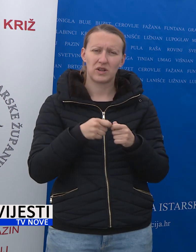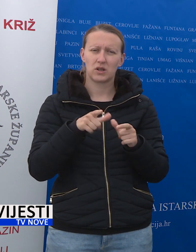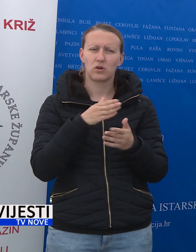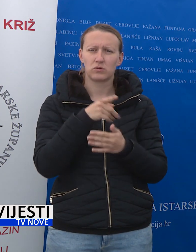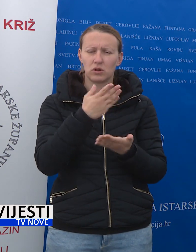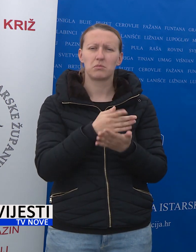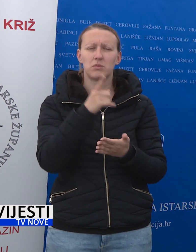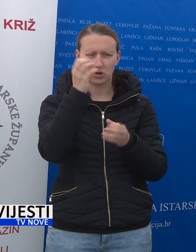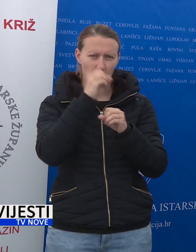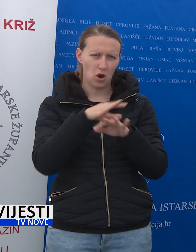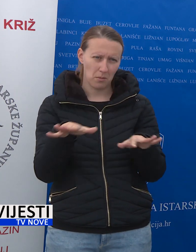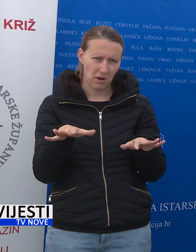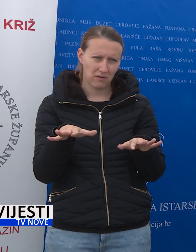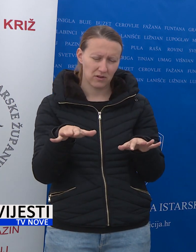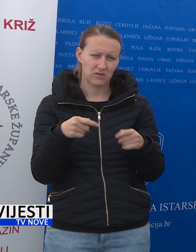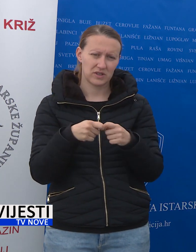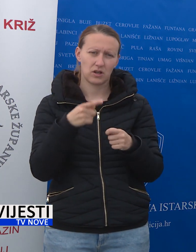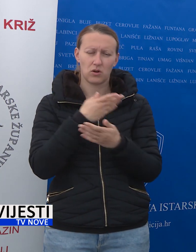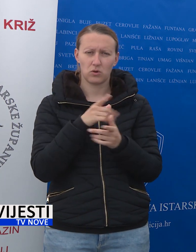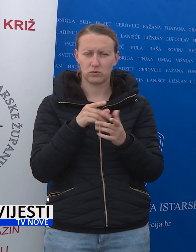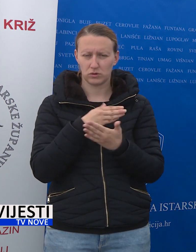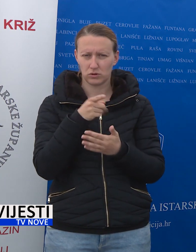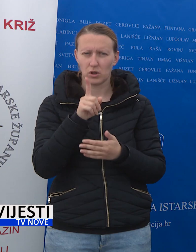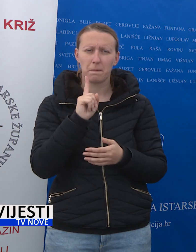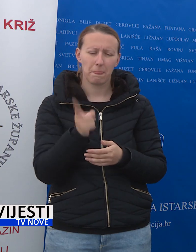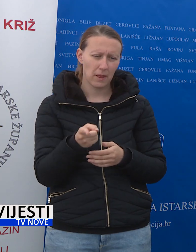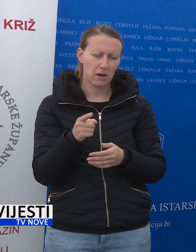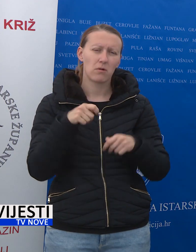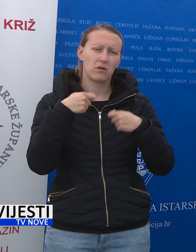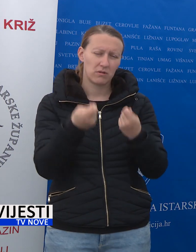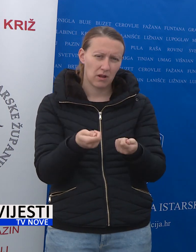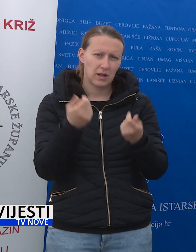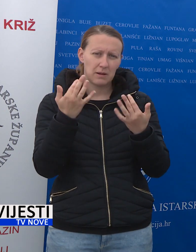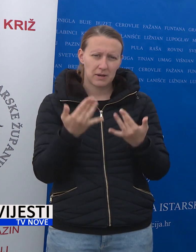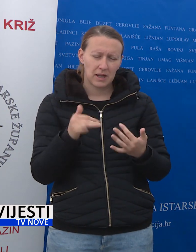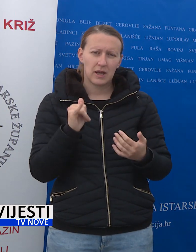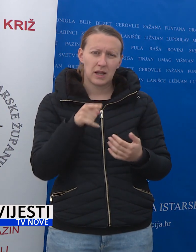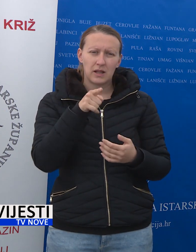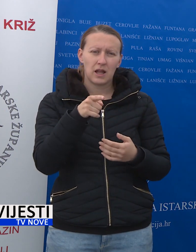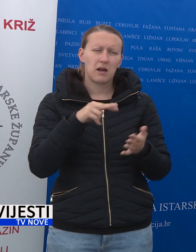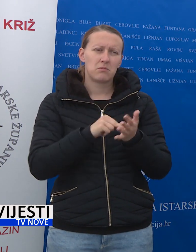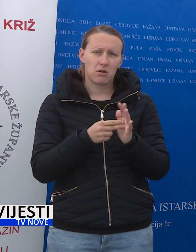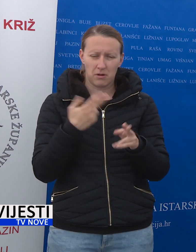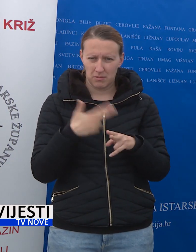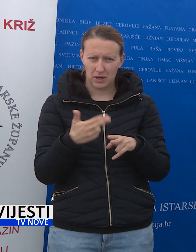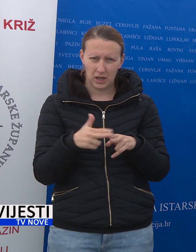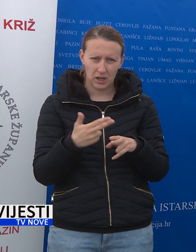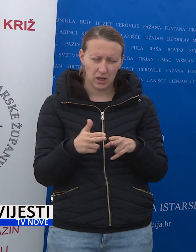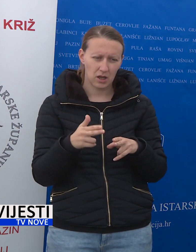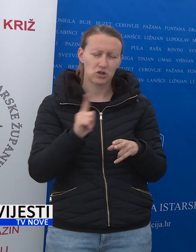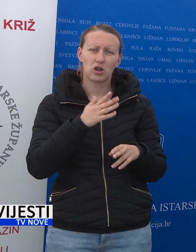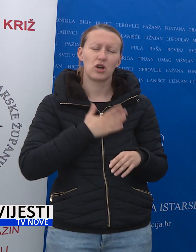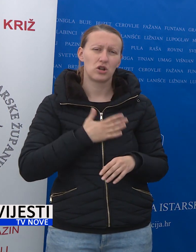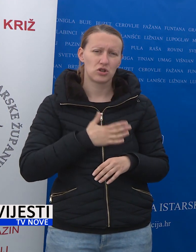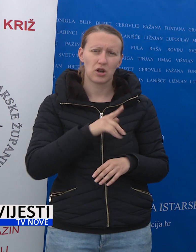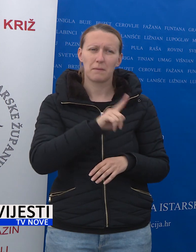i bit ćete pravovremeno informirani. Jer moramo omogućiti da se taj problem riješi. Ne